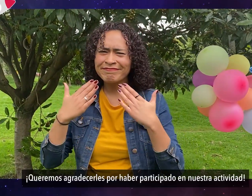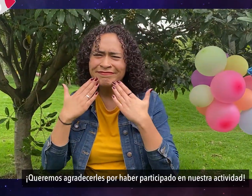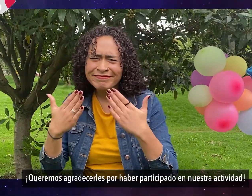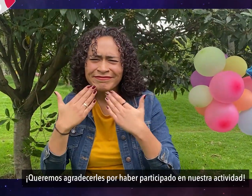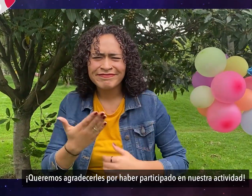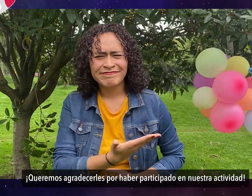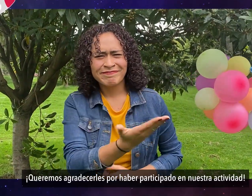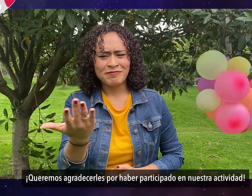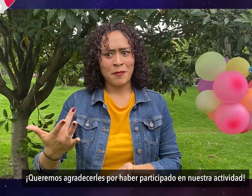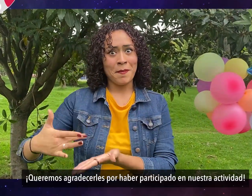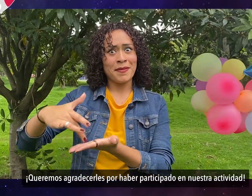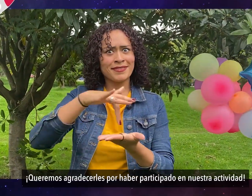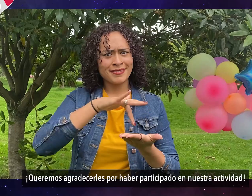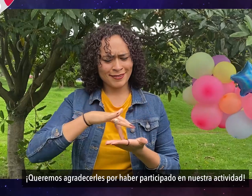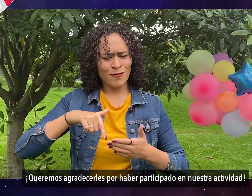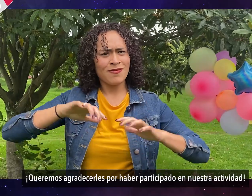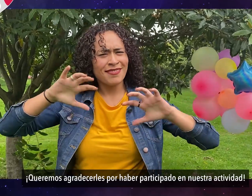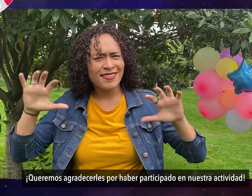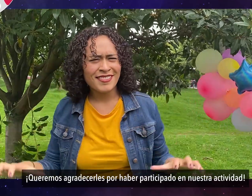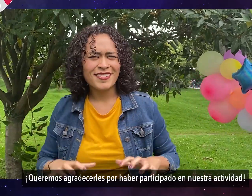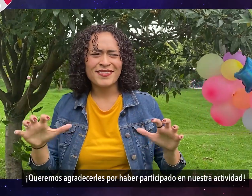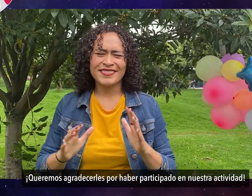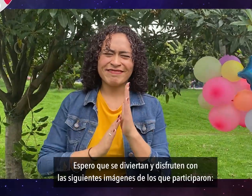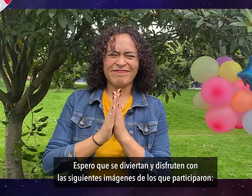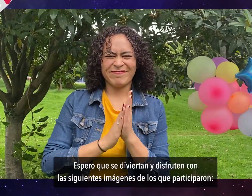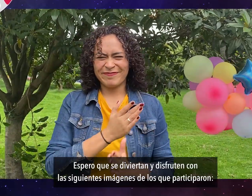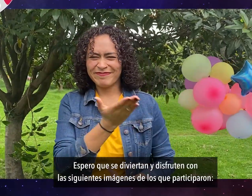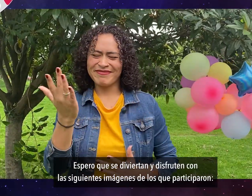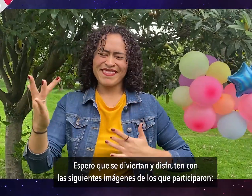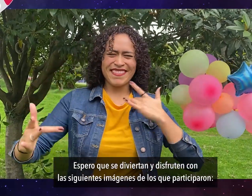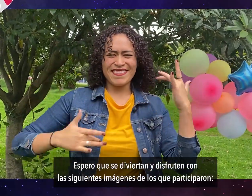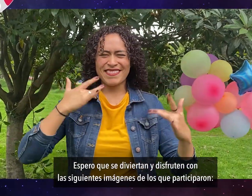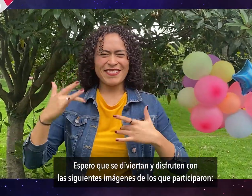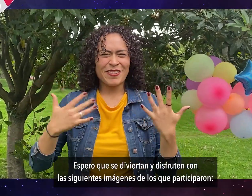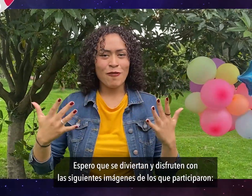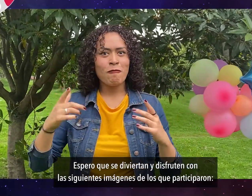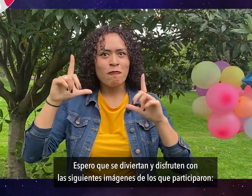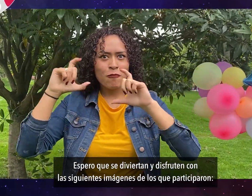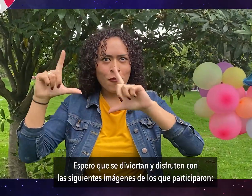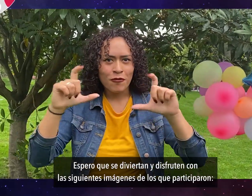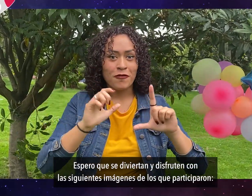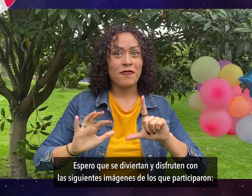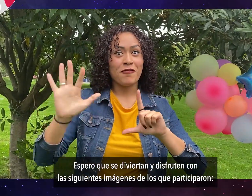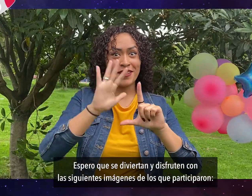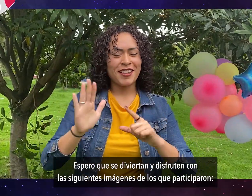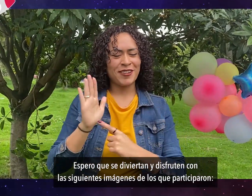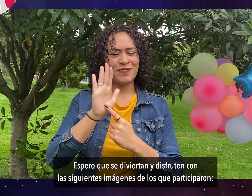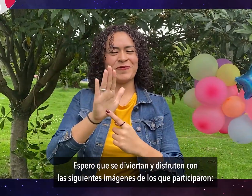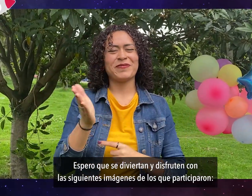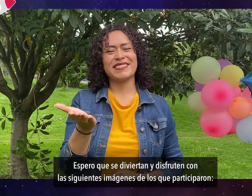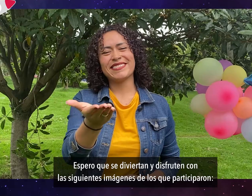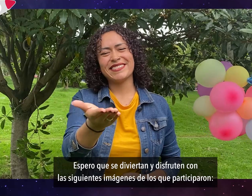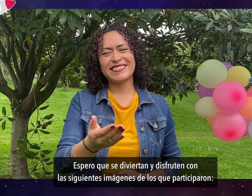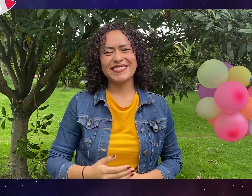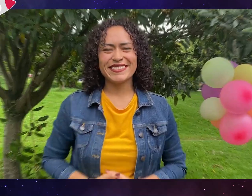queremos agradecerles por haber participado en nuestra actividad espero que se diviertan y disfruten con las siguientes imágenes de los que participaron